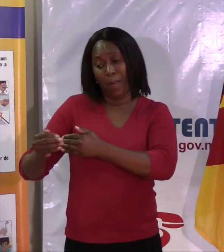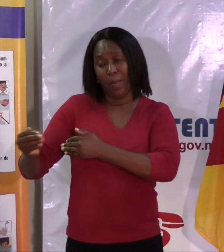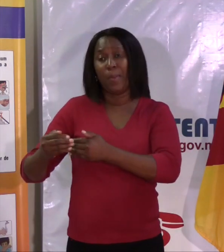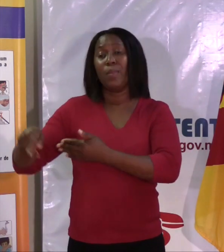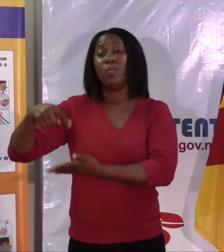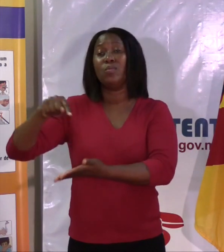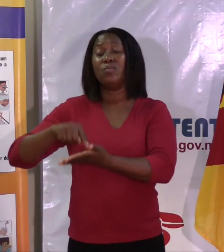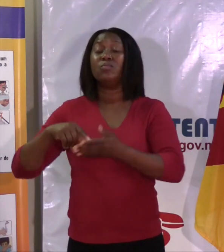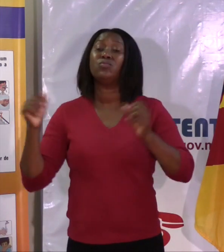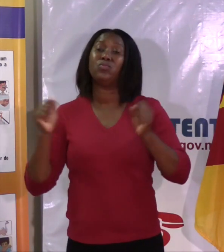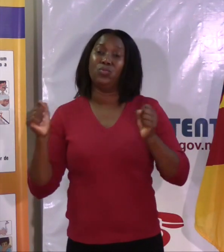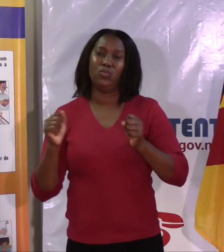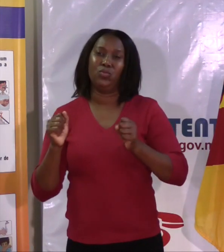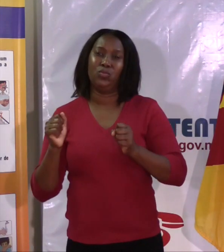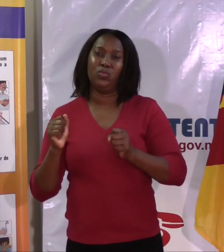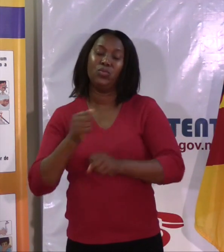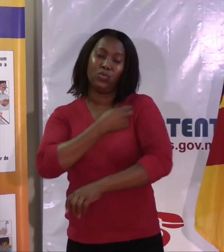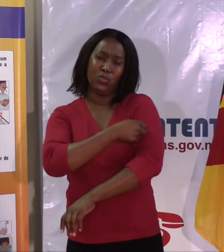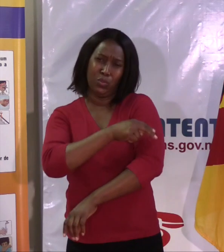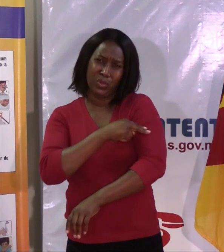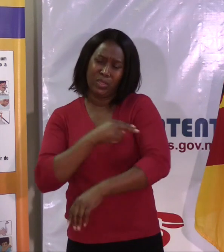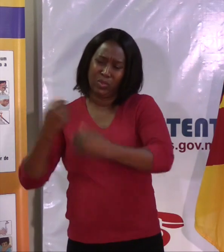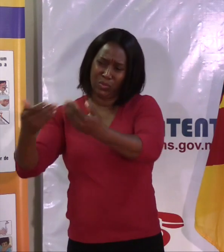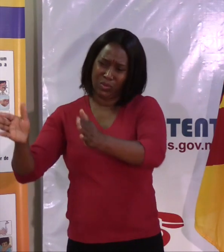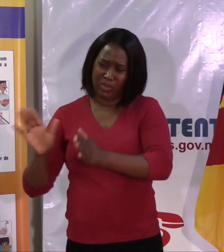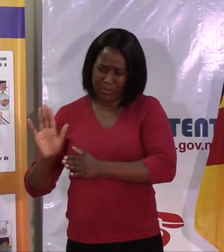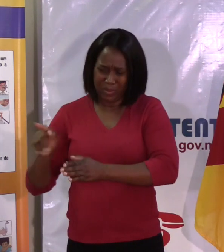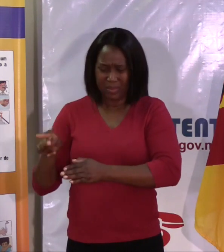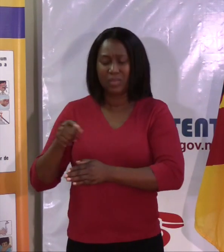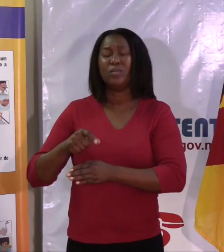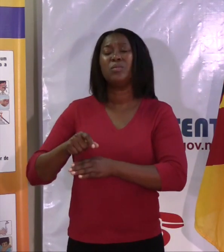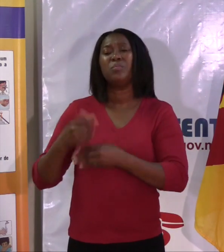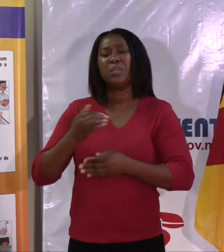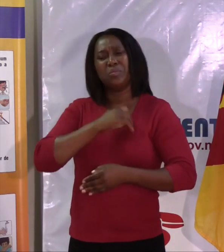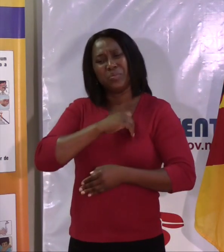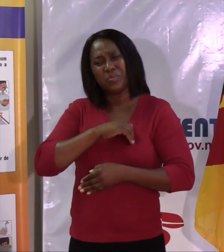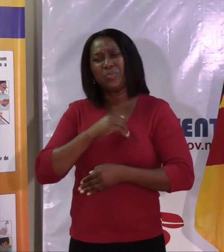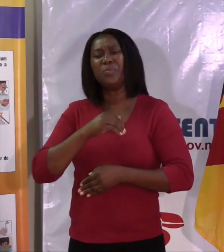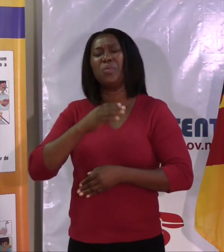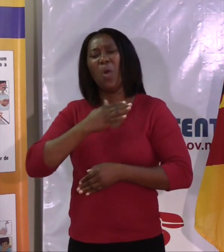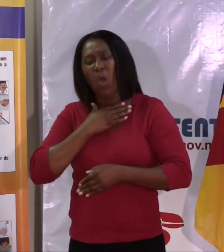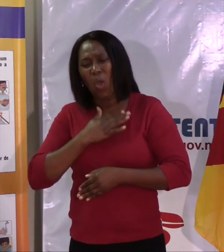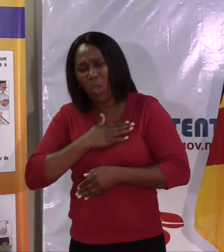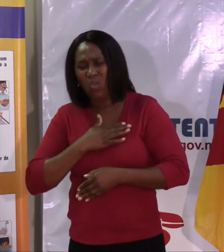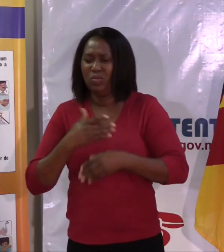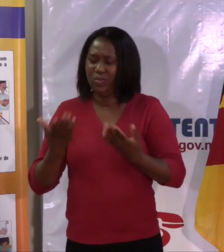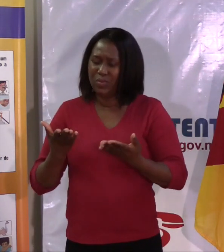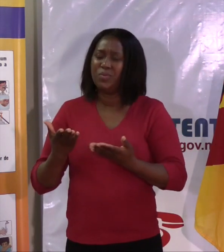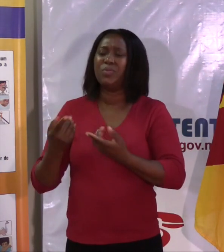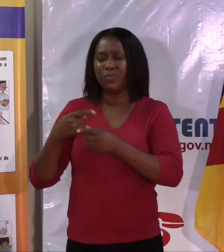de uma unidadezita criada para as pessoas com sintomas de gripe exatamente para resolvermos este problema de falta